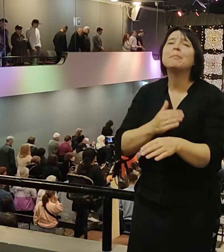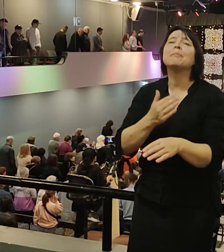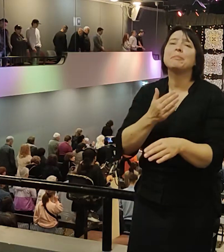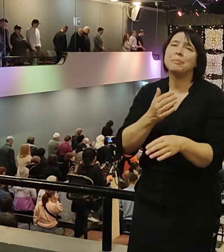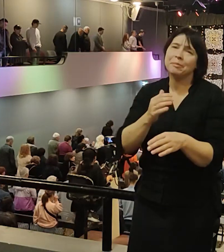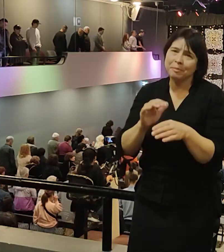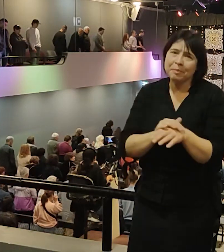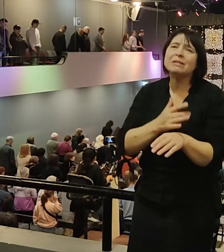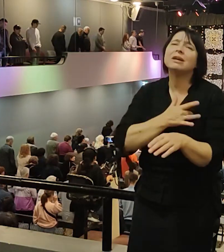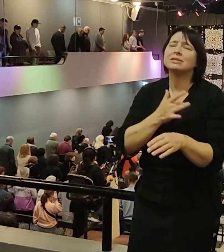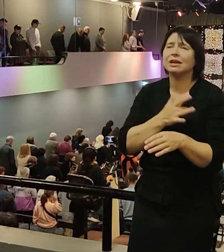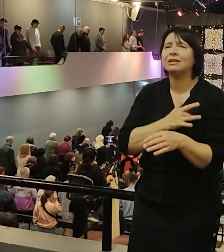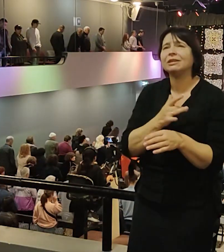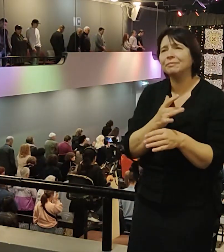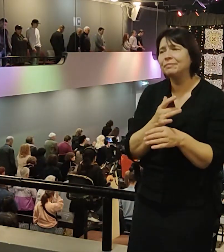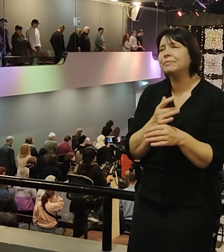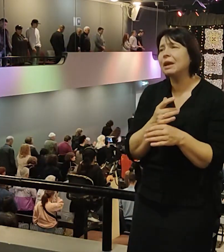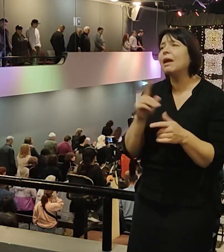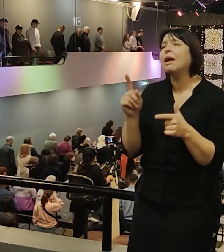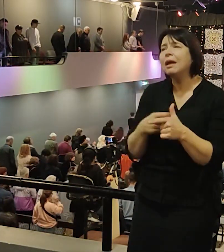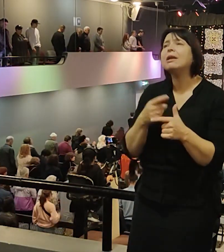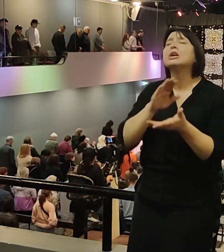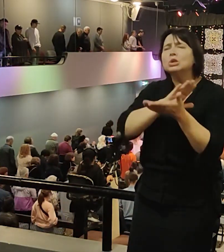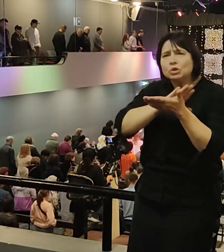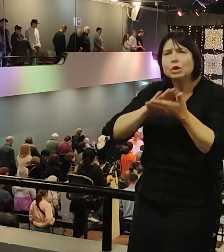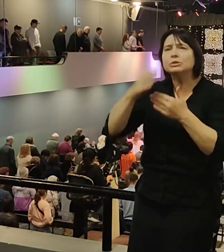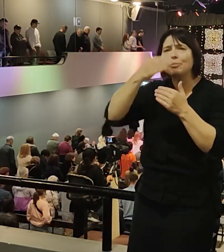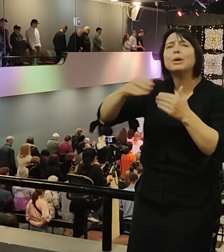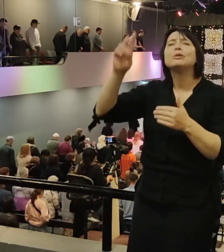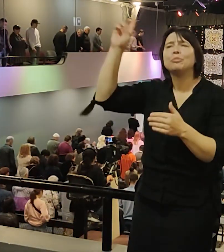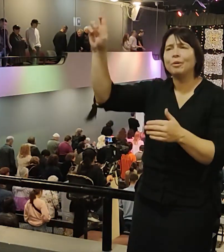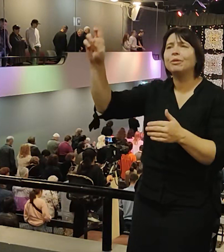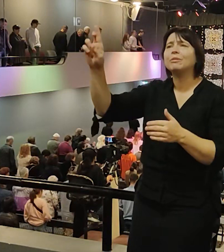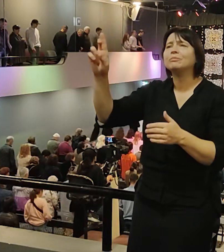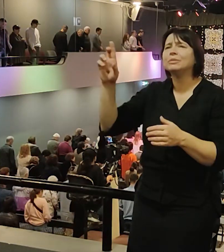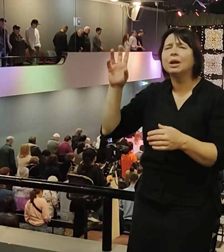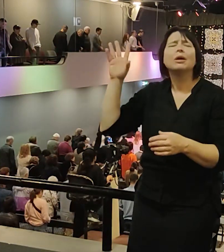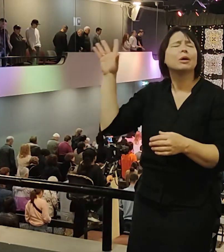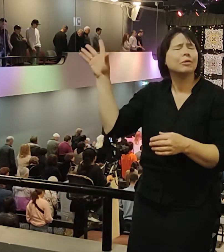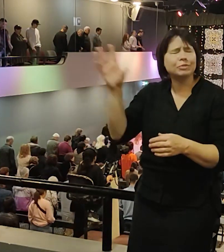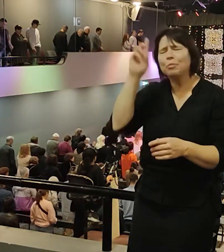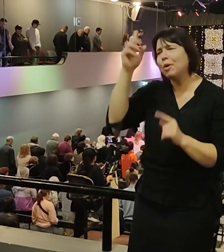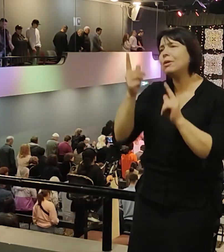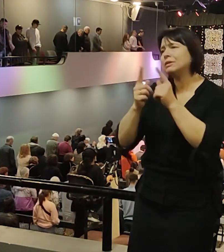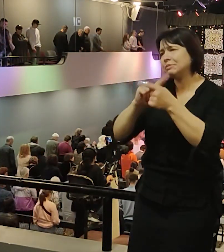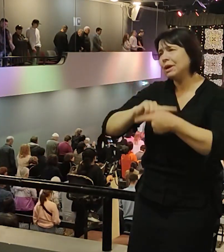Старого Завета, чистым пред Богом, все мое прошлое изменит Господь, потому что Он силен,